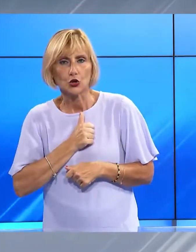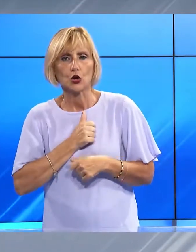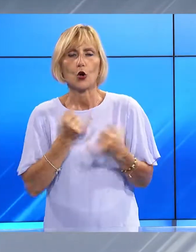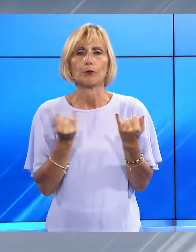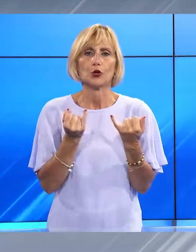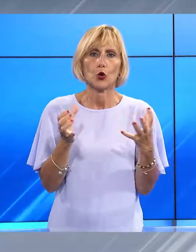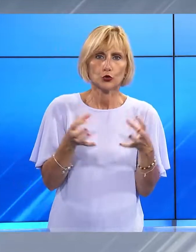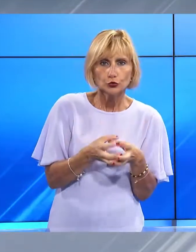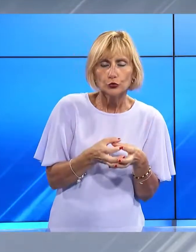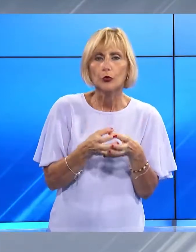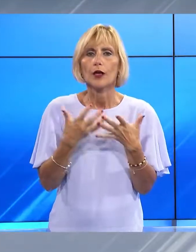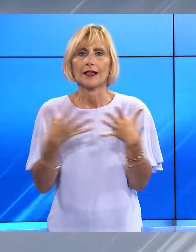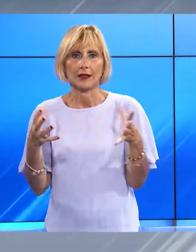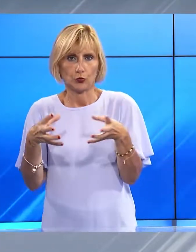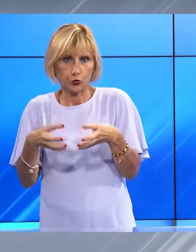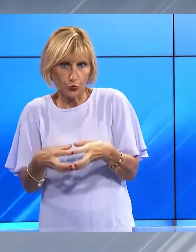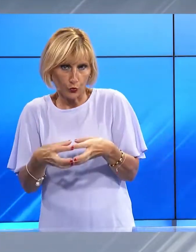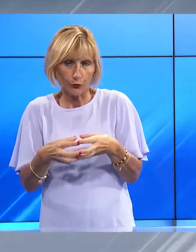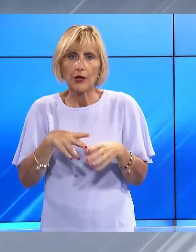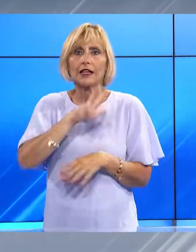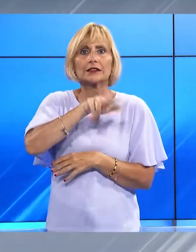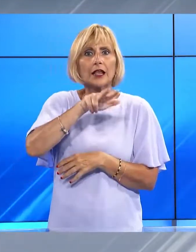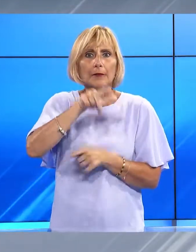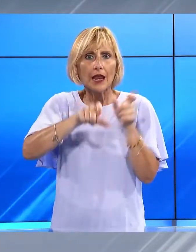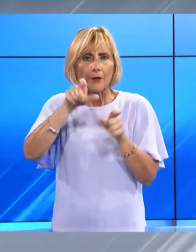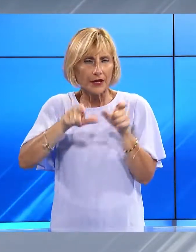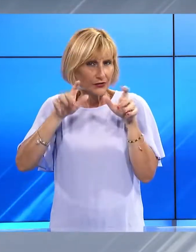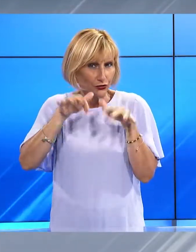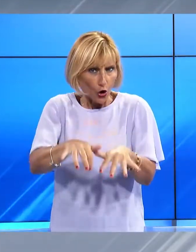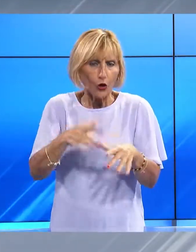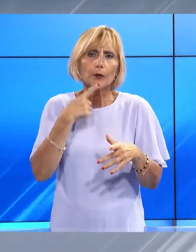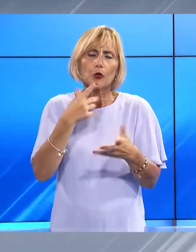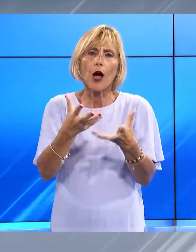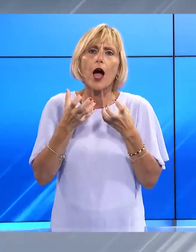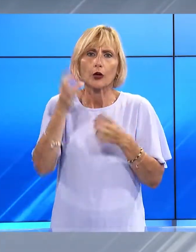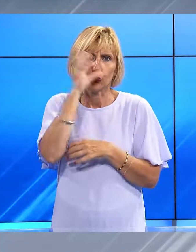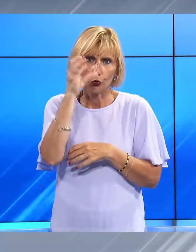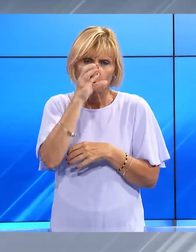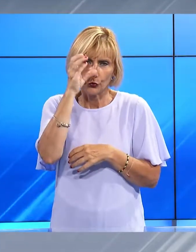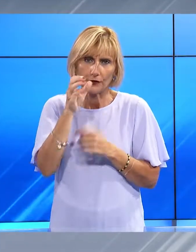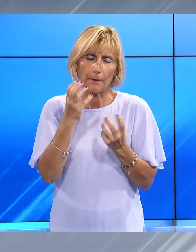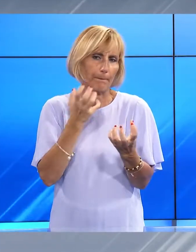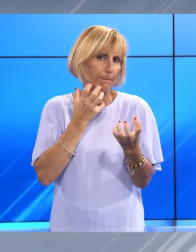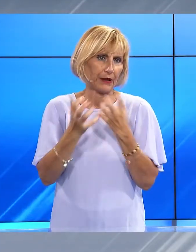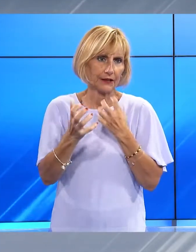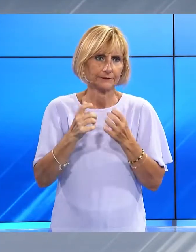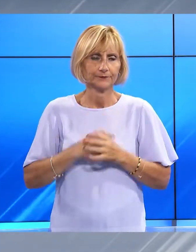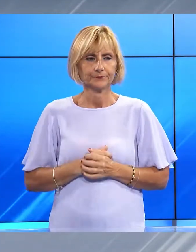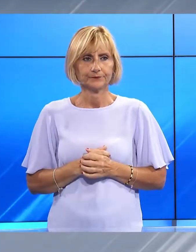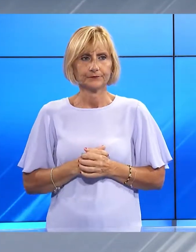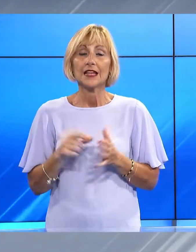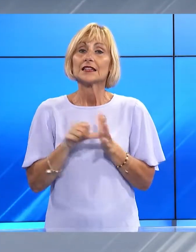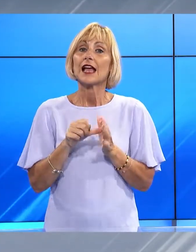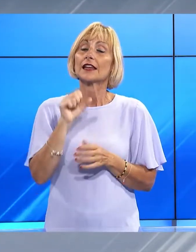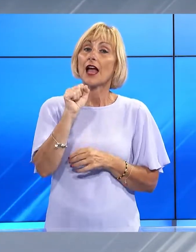musici. Circa 3.000 presenze, con notevoli effetti in termini di accoglienza turistica. La Serie A è la Tenzone Aurea, è il massimo